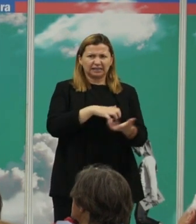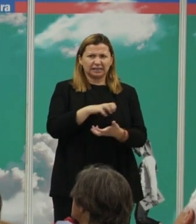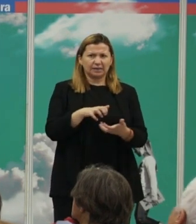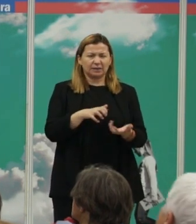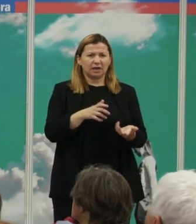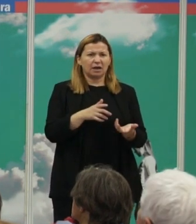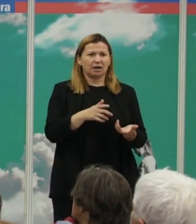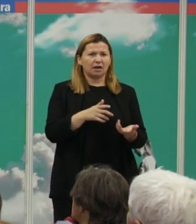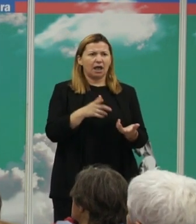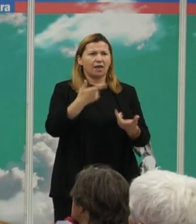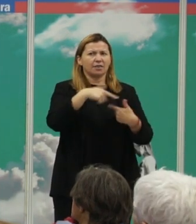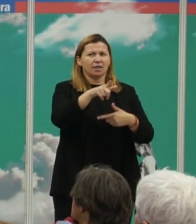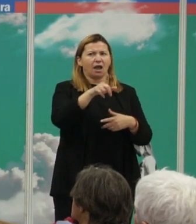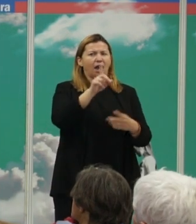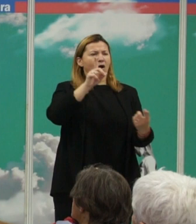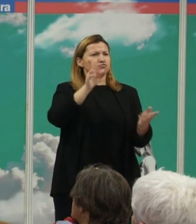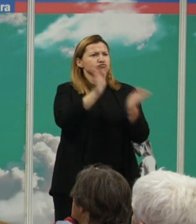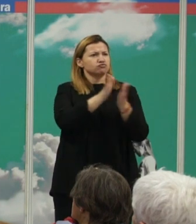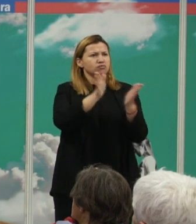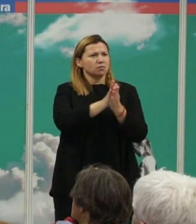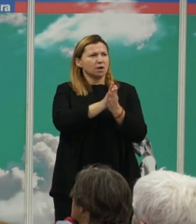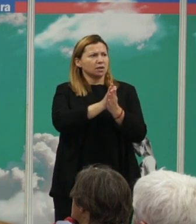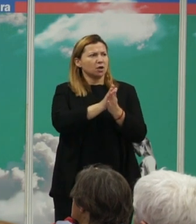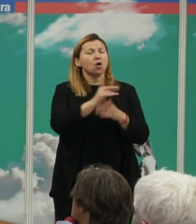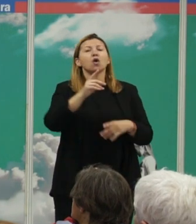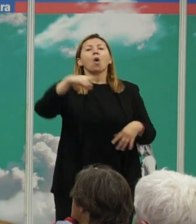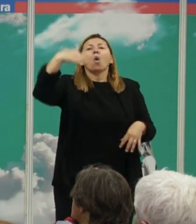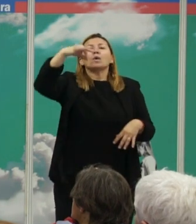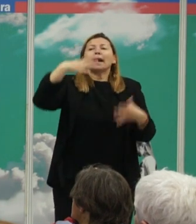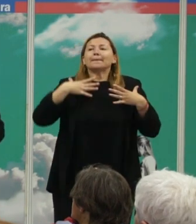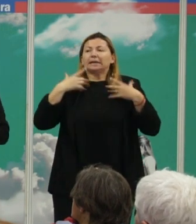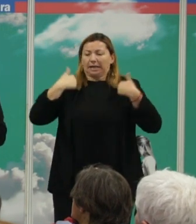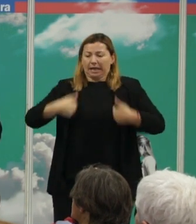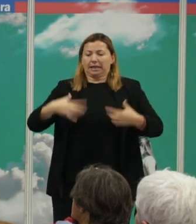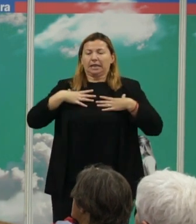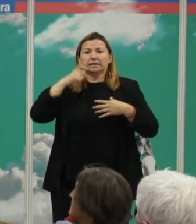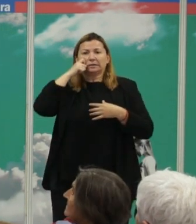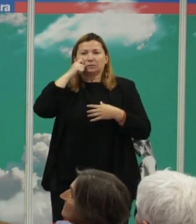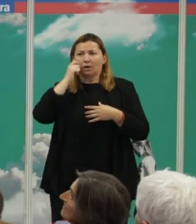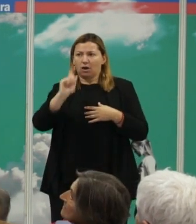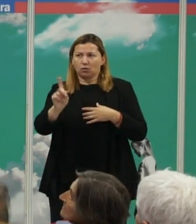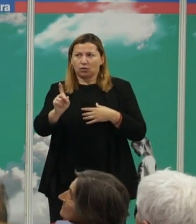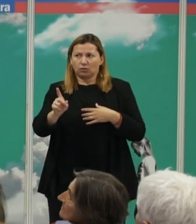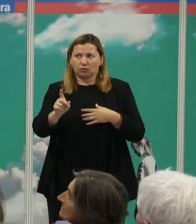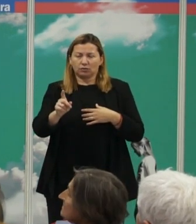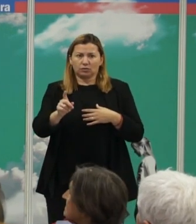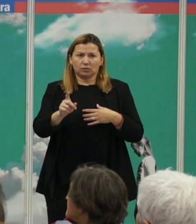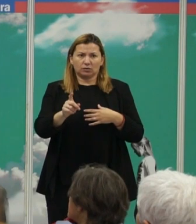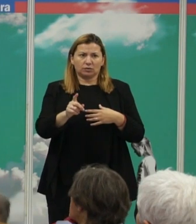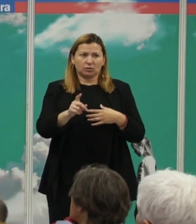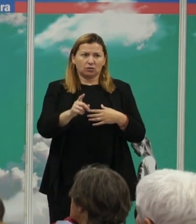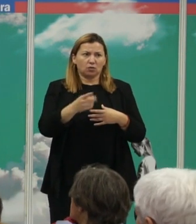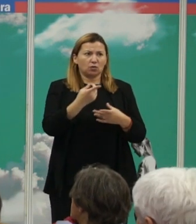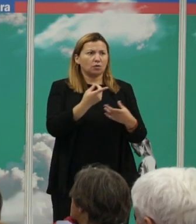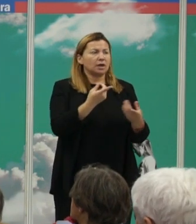específico, hacia un congénero, no es algo exclusivo del ser humano. Es algo que se da en la naturaleza en algunos casos